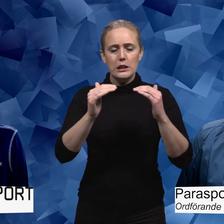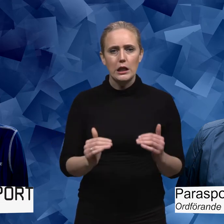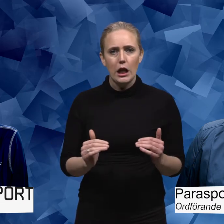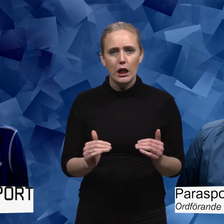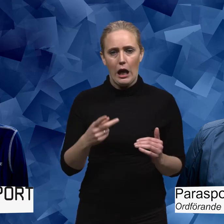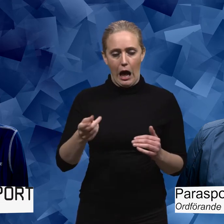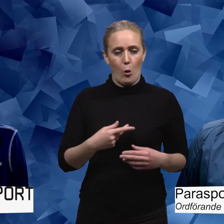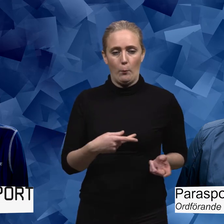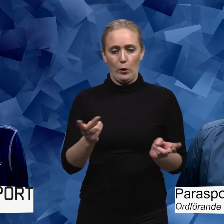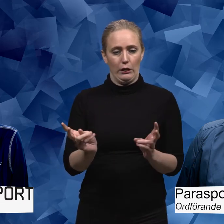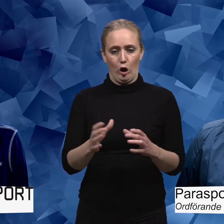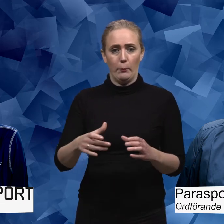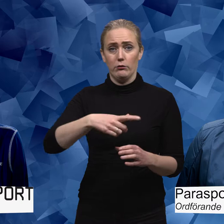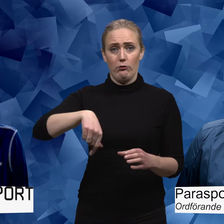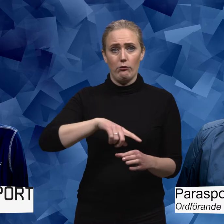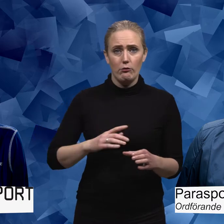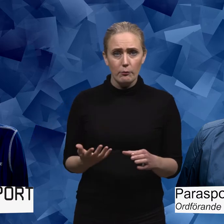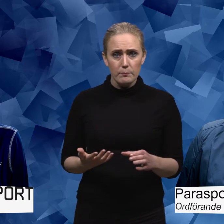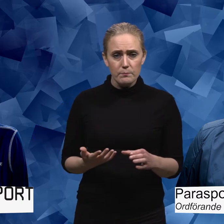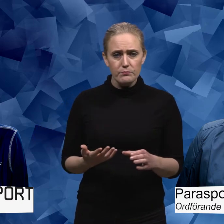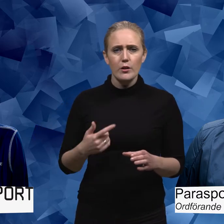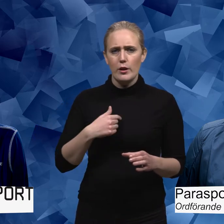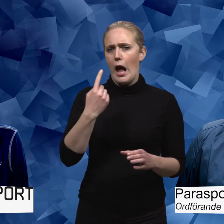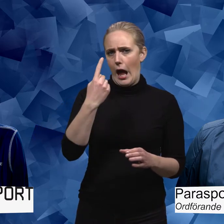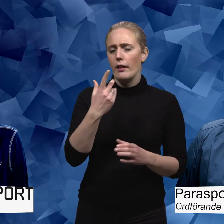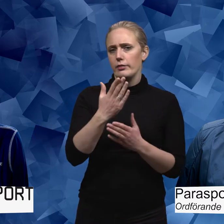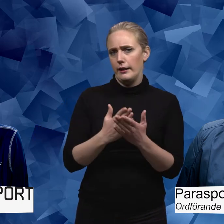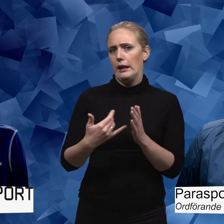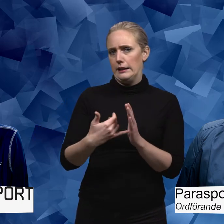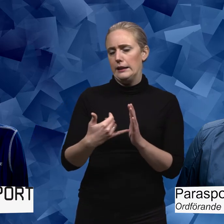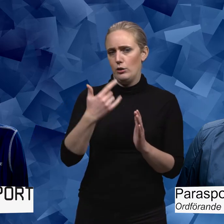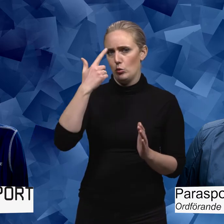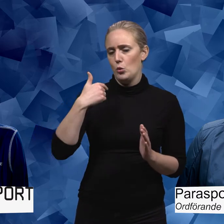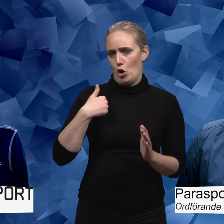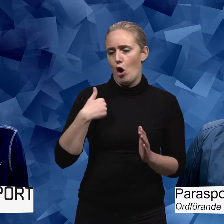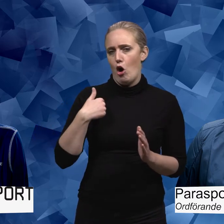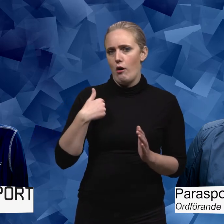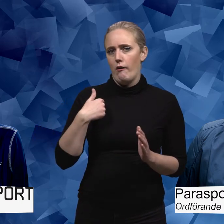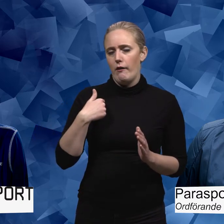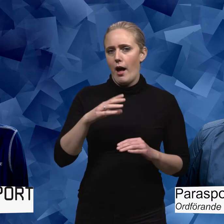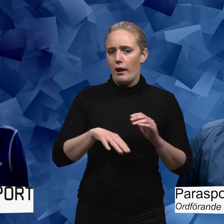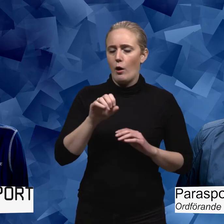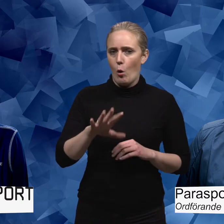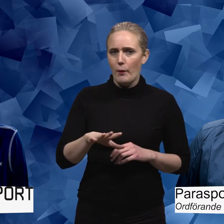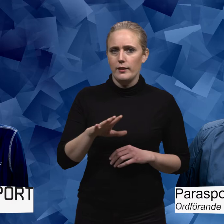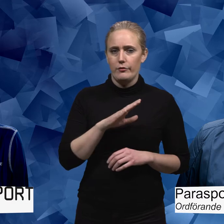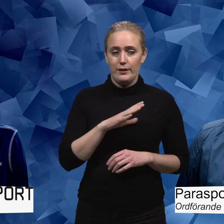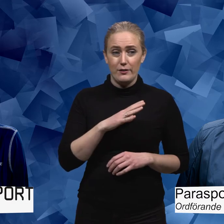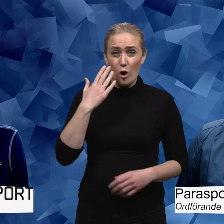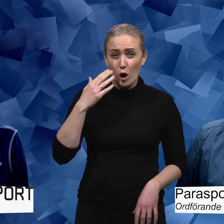funktionsnedsättningar som någon slags homogen massa. Så det tror jag är en del i förklaringen.